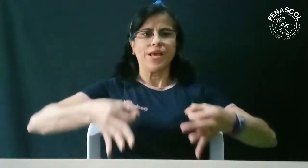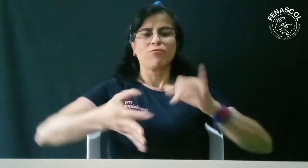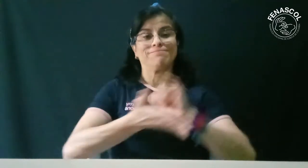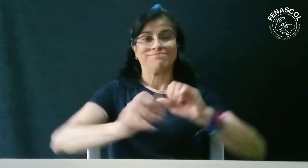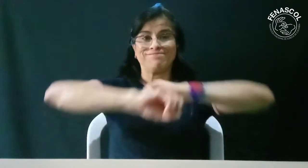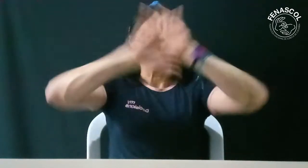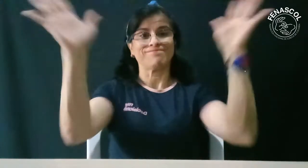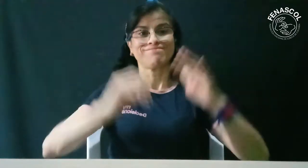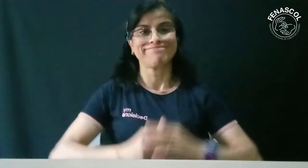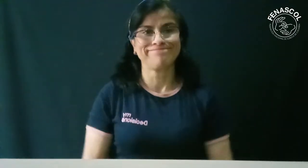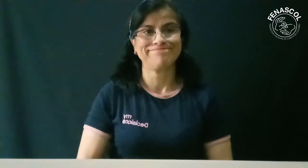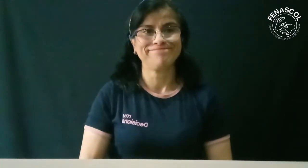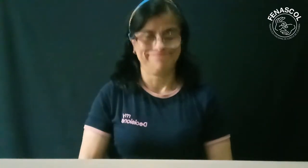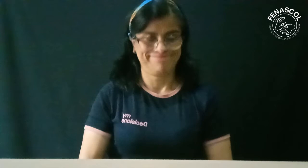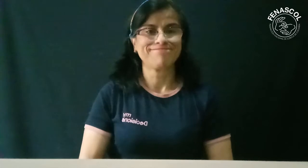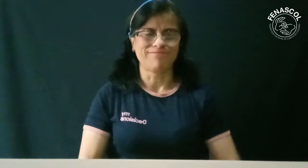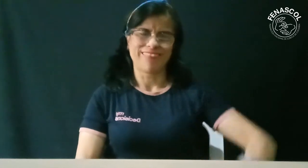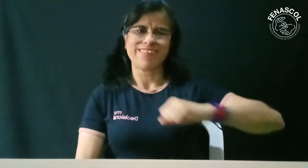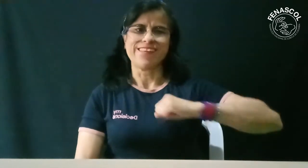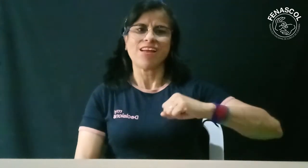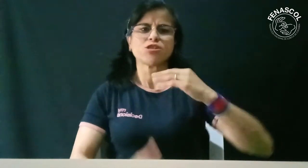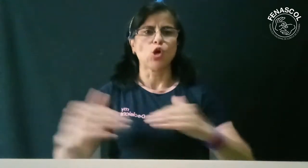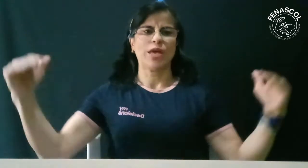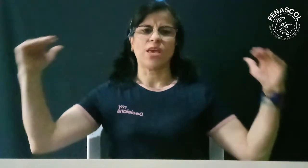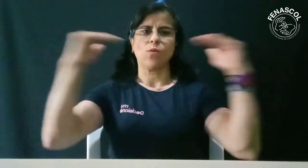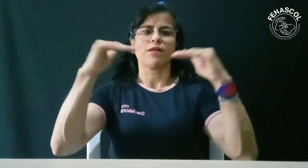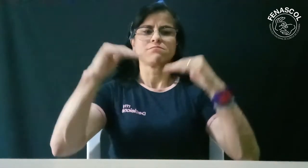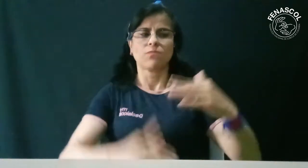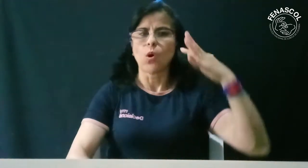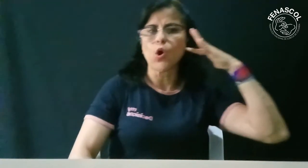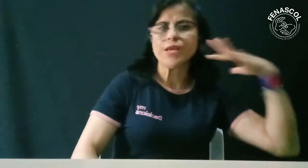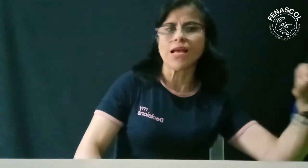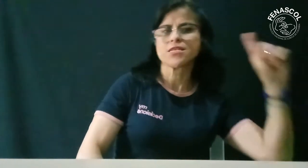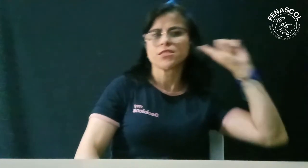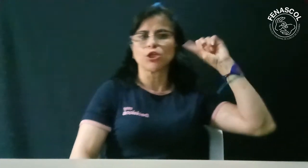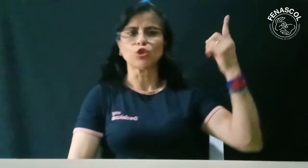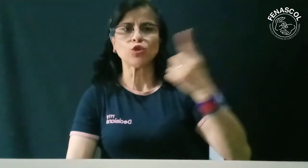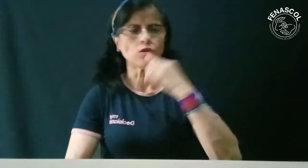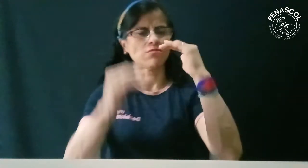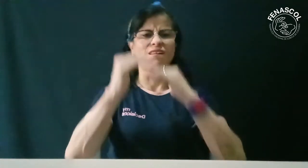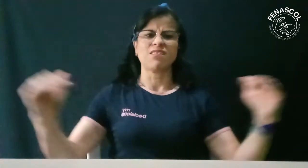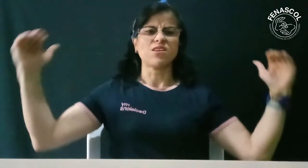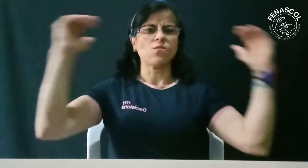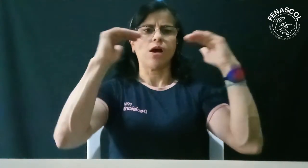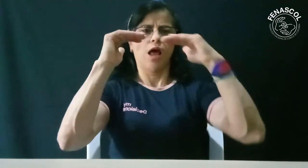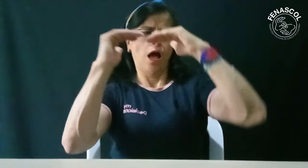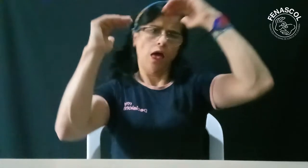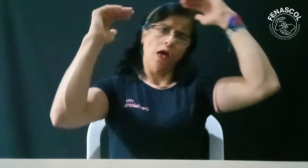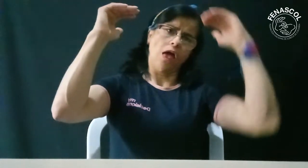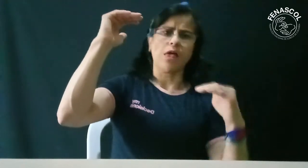cumplir, porque tenemos iguales derechos que las personas oyentes. No podemos estar por debajo